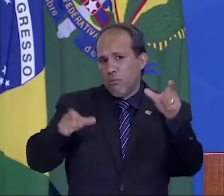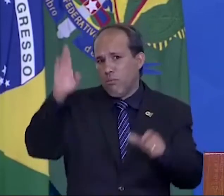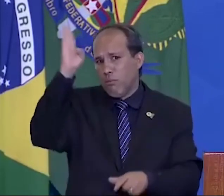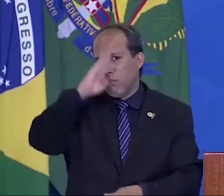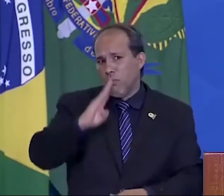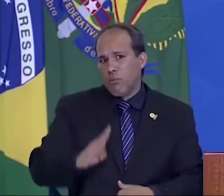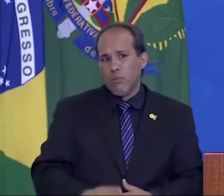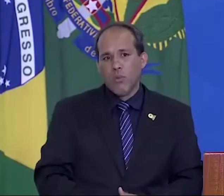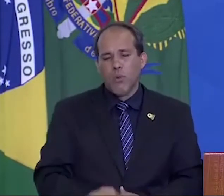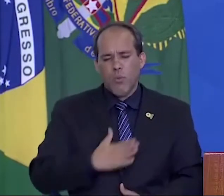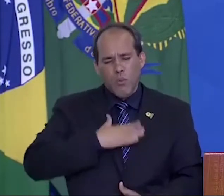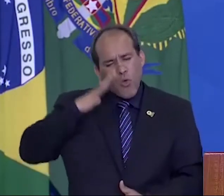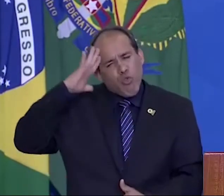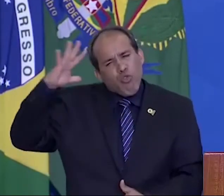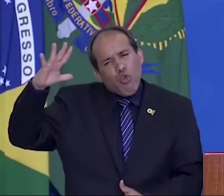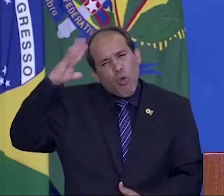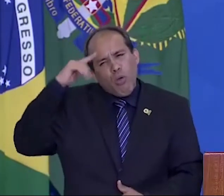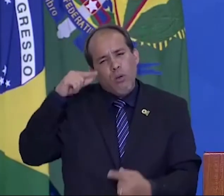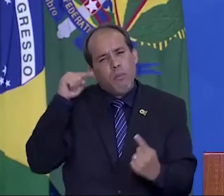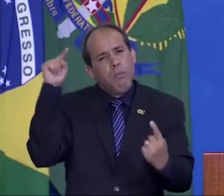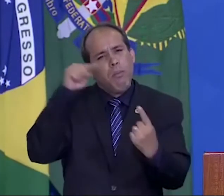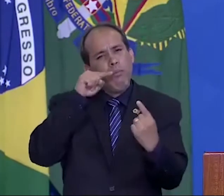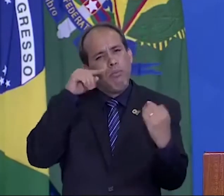O meu sonho é o sonho de vocês.